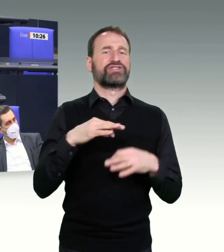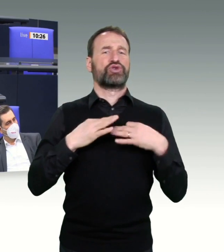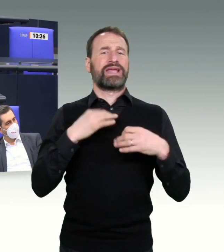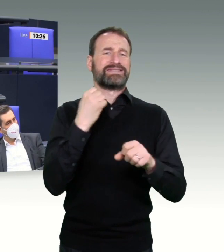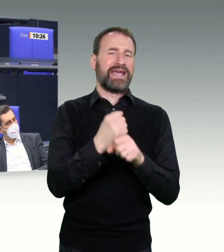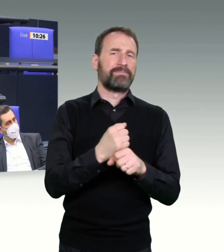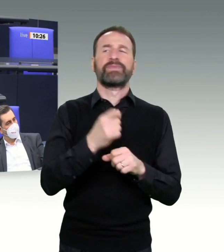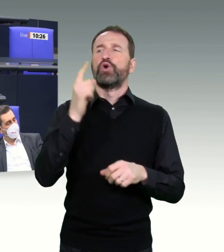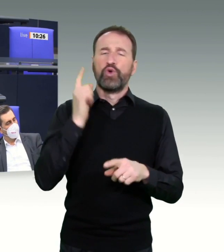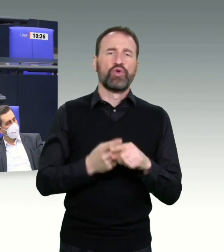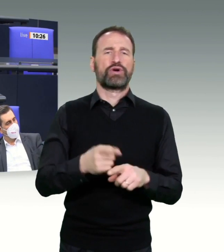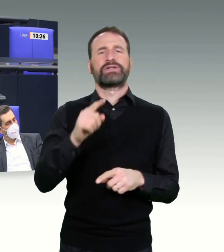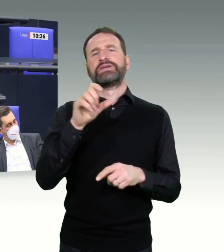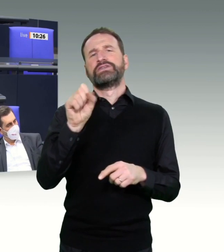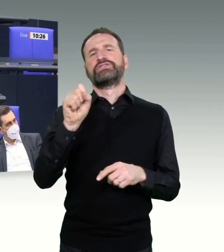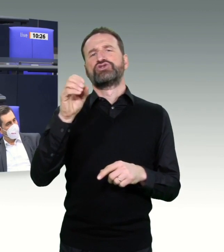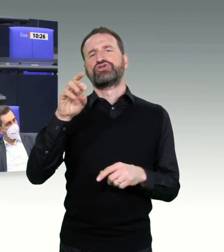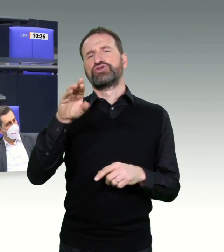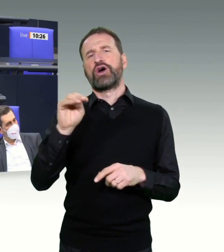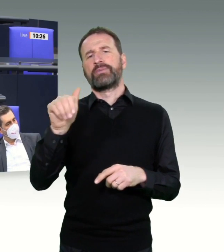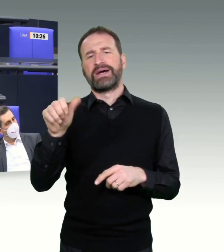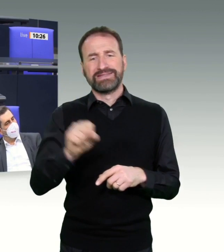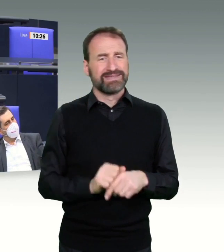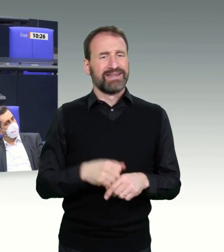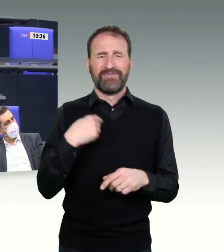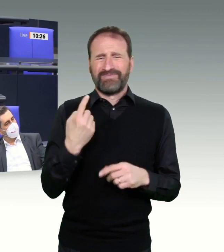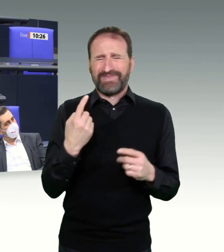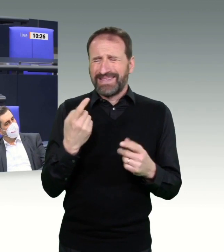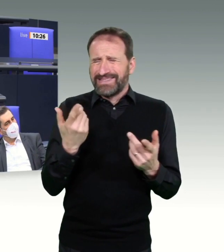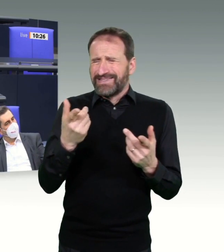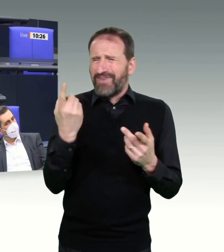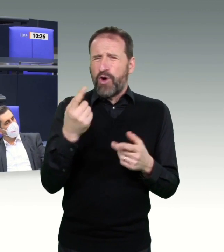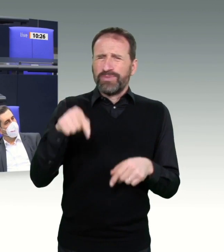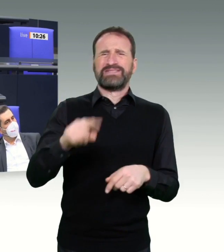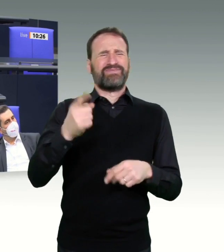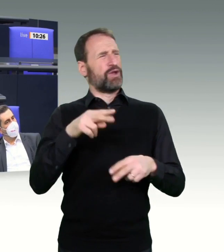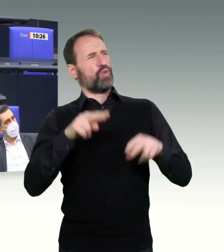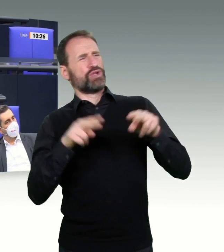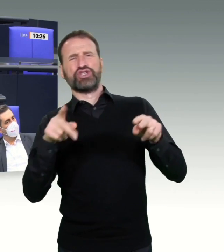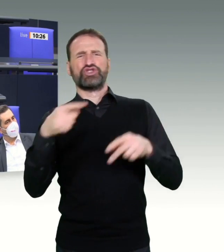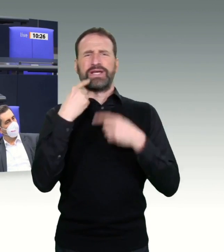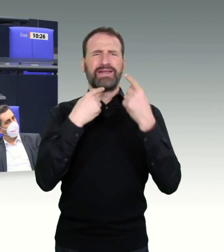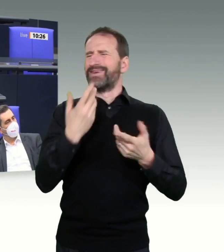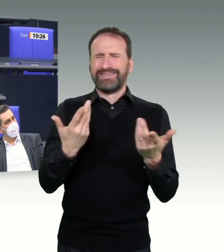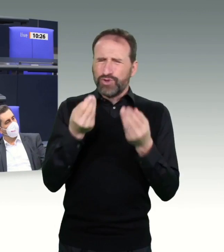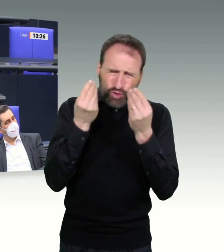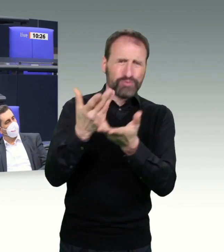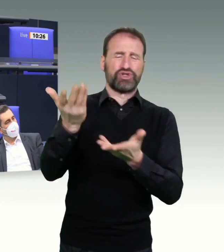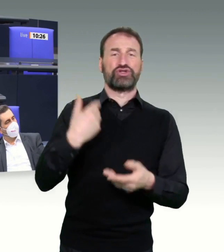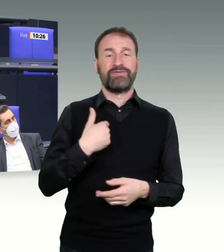typisch. Wir wollen doch Lösungen haben. das ist hier etwas, wo wir sagen, da muss etwas für die Länder zur Verfügung gestellt werden. Denn Sie wissen doch